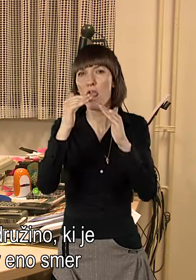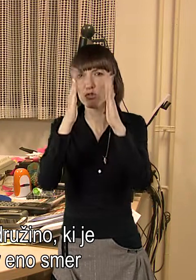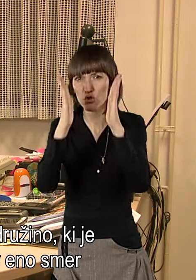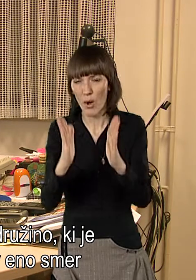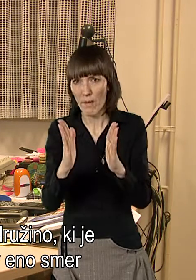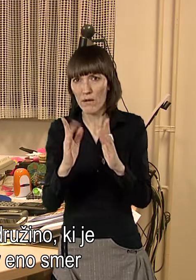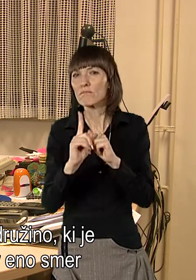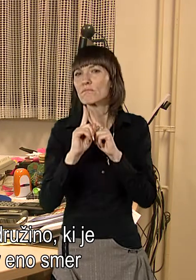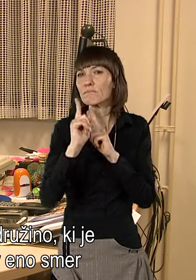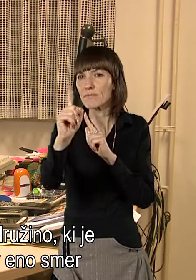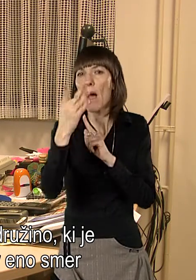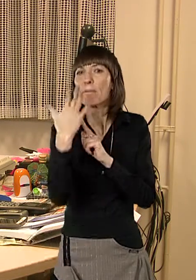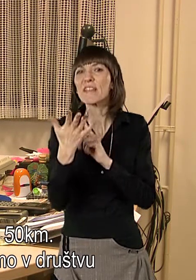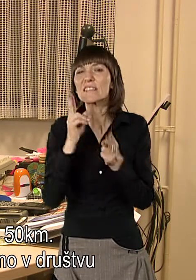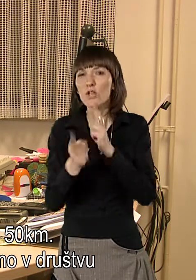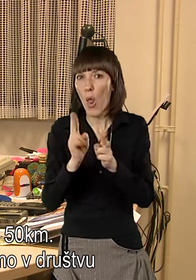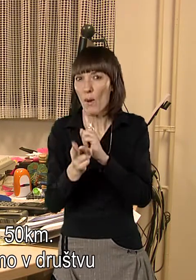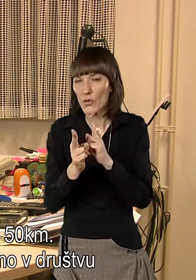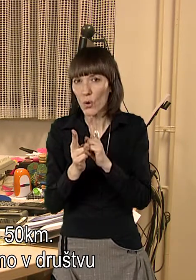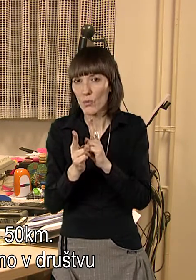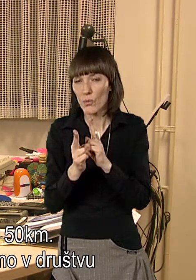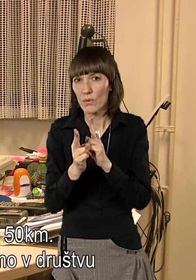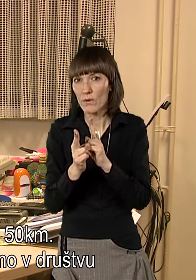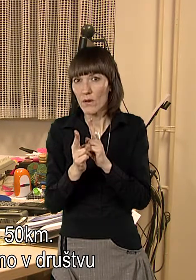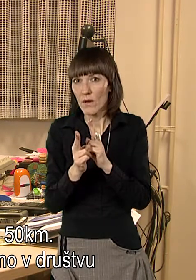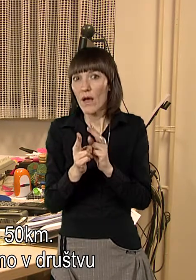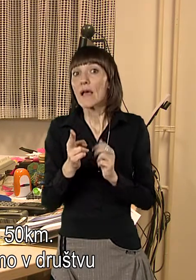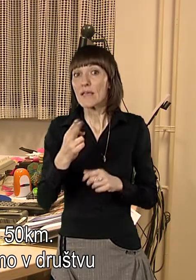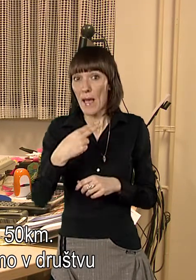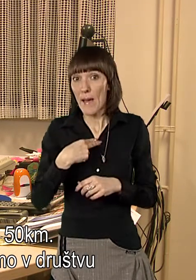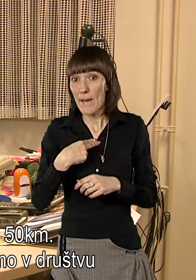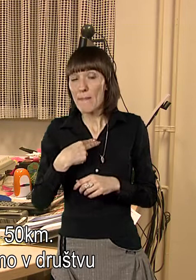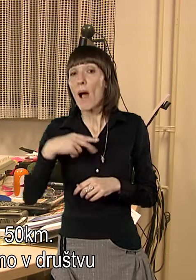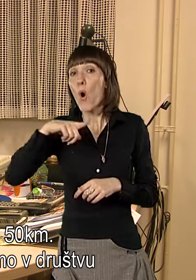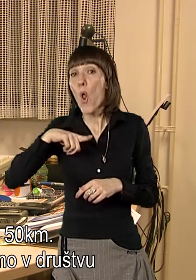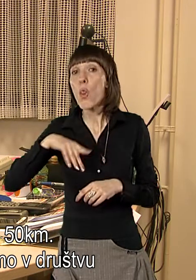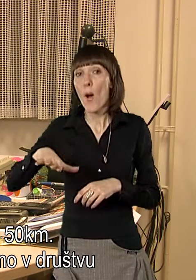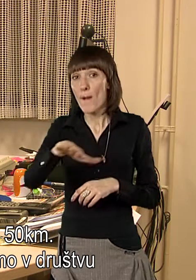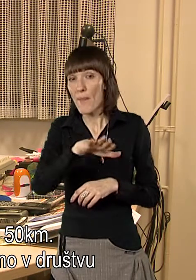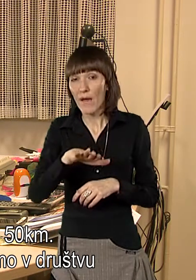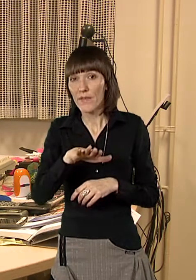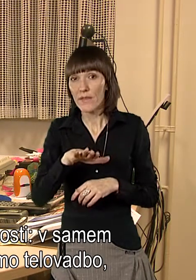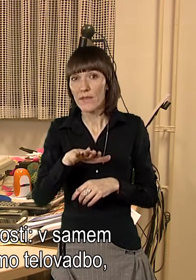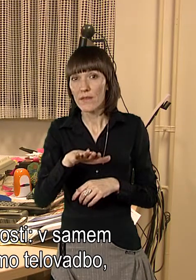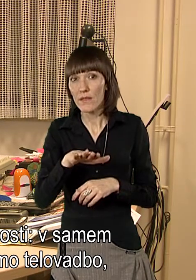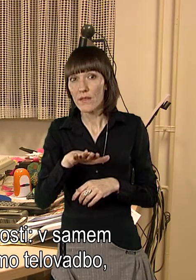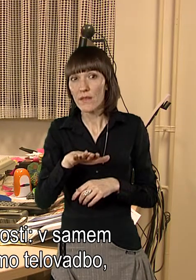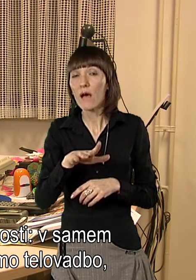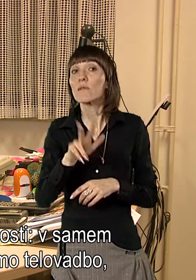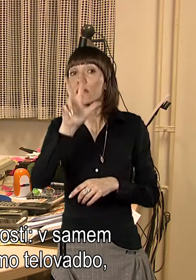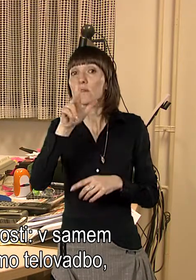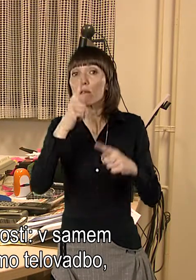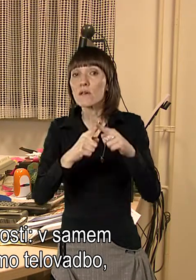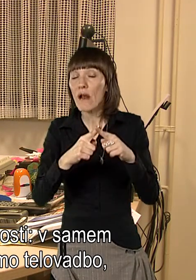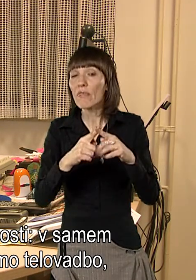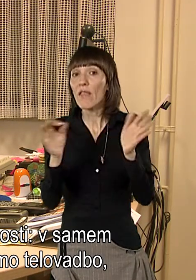predvsej odaljeni, a ne, v eno smer se vozijo skoraj 50 kilometrov. Glede na to, da imamo mi v Ljubljani v društvu